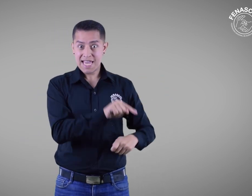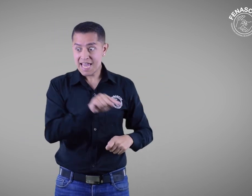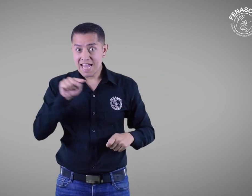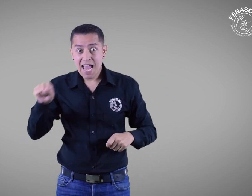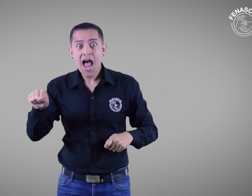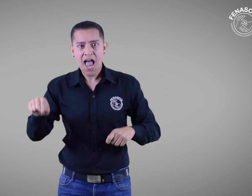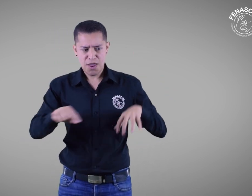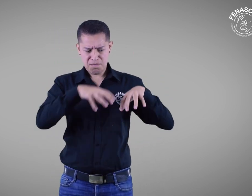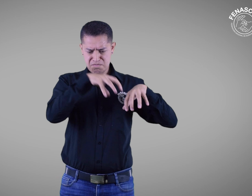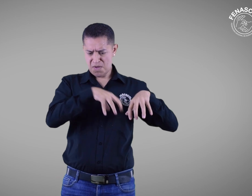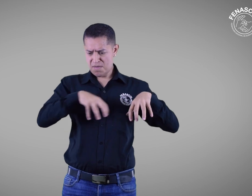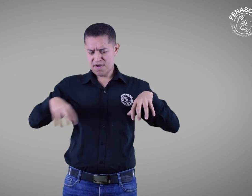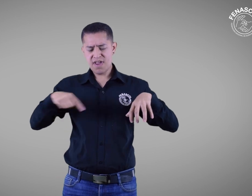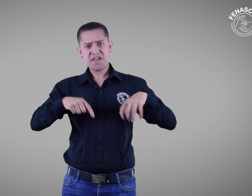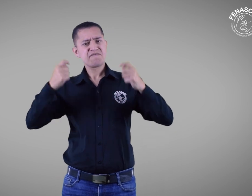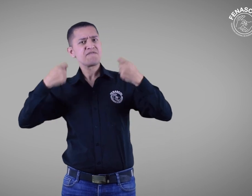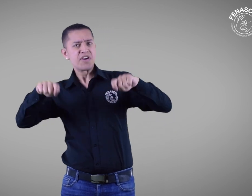de pequeñas y medianas empresas.